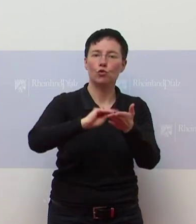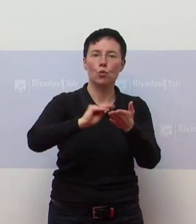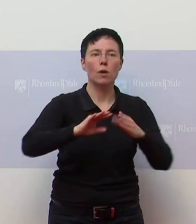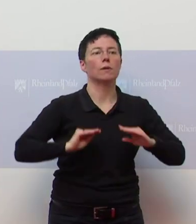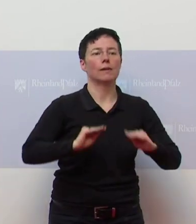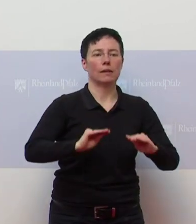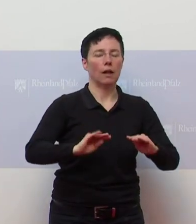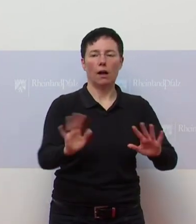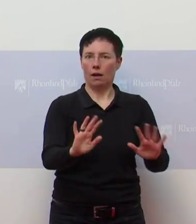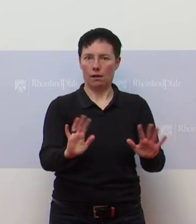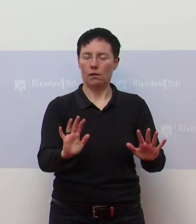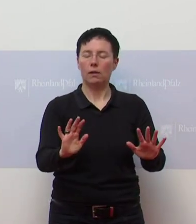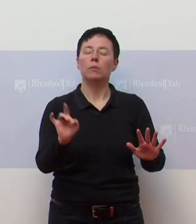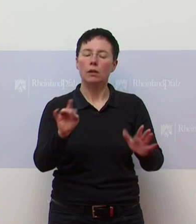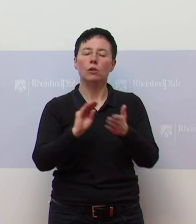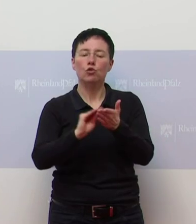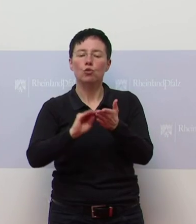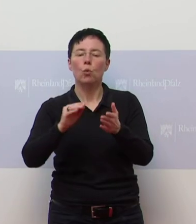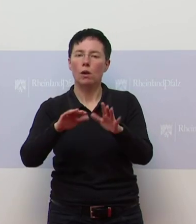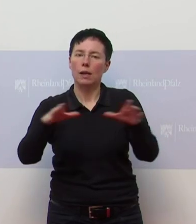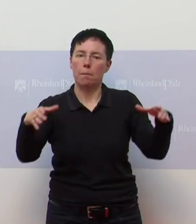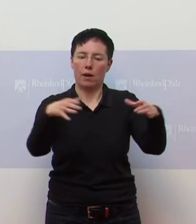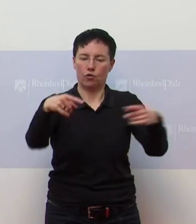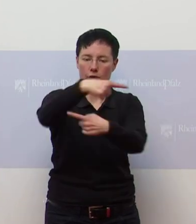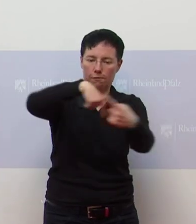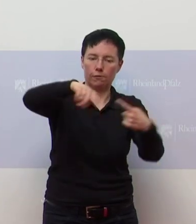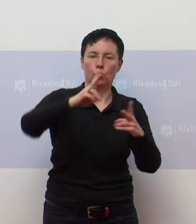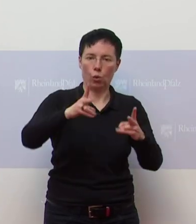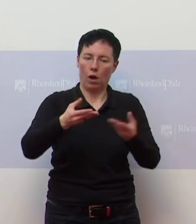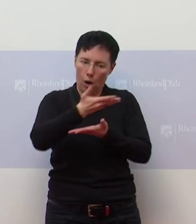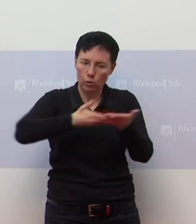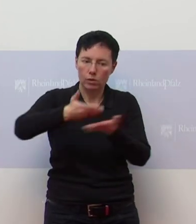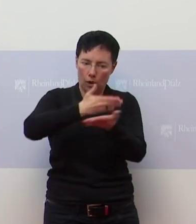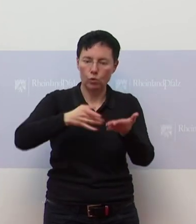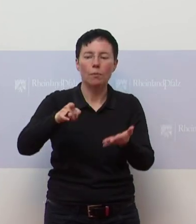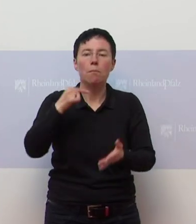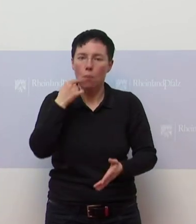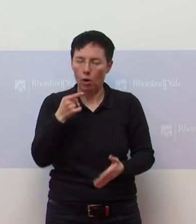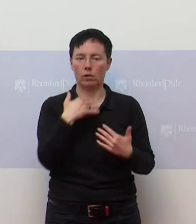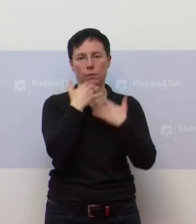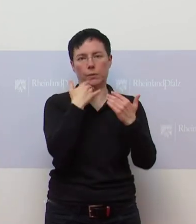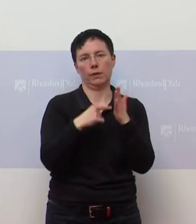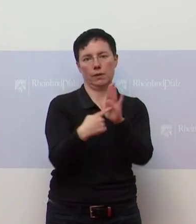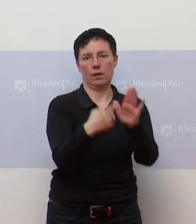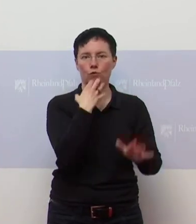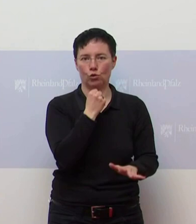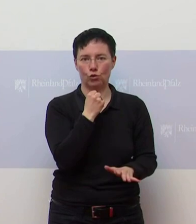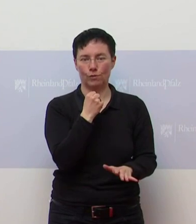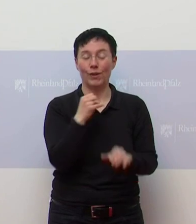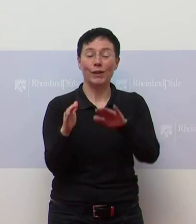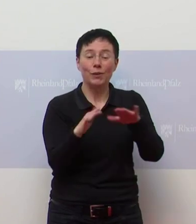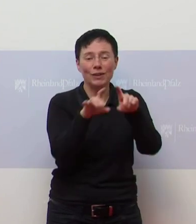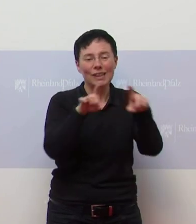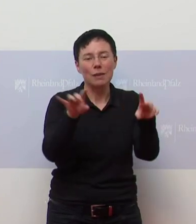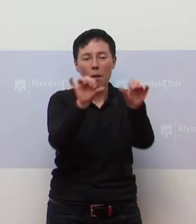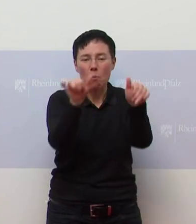wird sie, ist noch im Gespräch mit der Schulgemeinschaft und dazu wird sie morgen dann auch berichten. Was die Modelle betrifft, muss ich jetzt einfach auch noch ein bisschen um